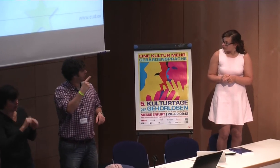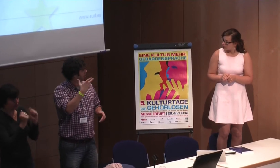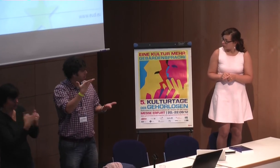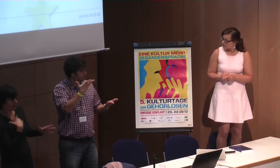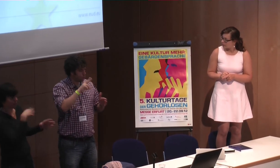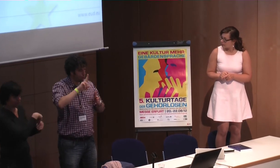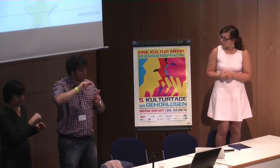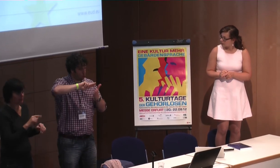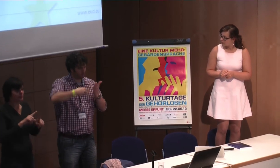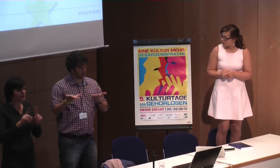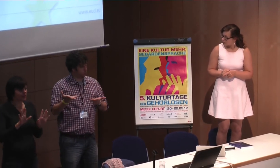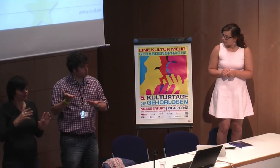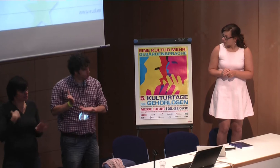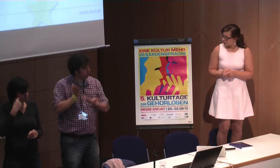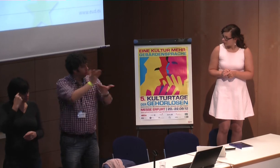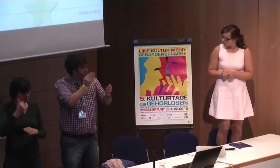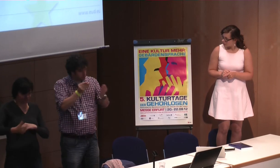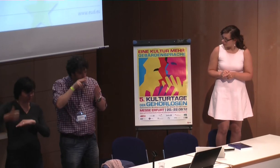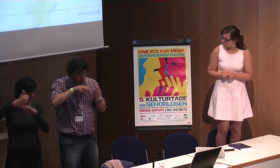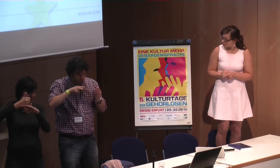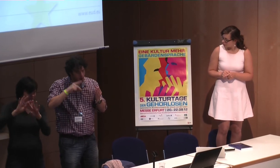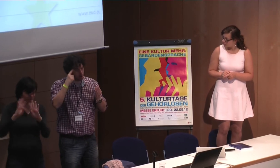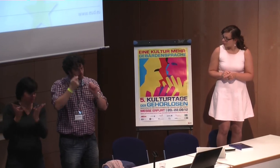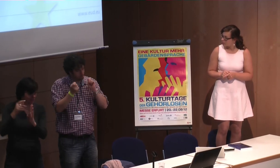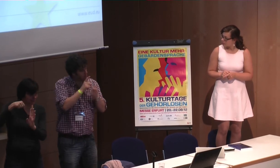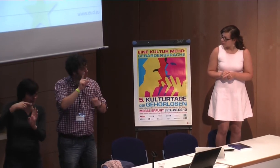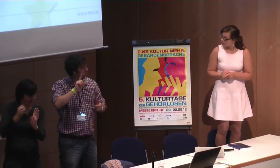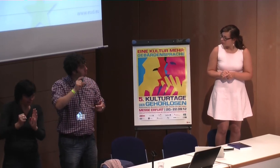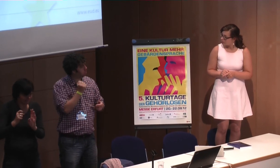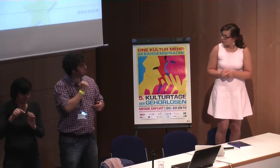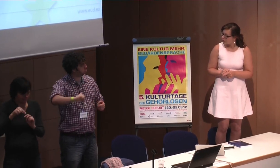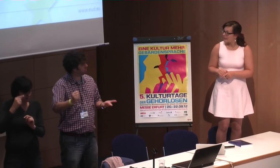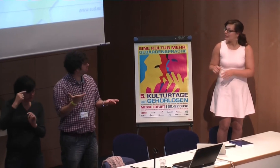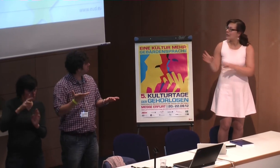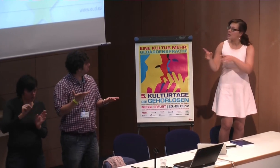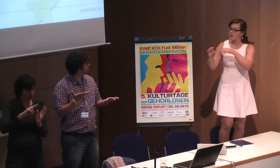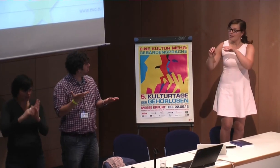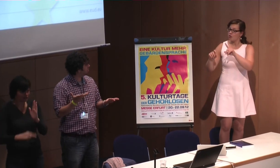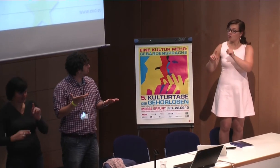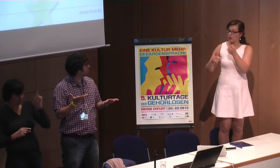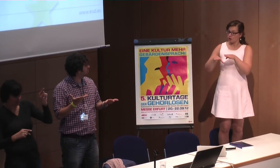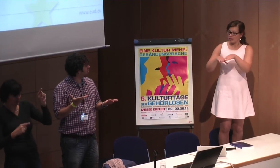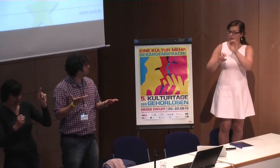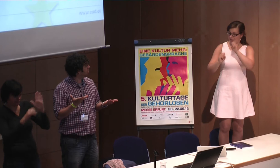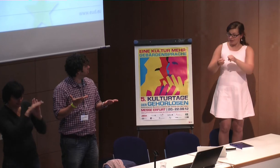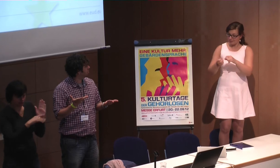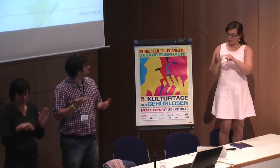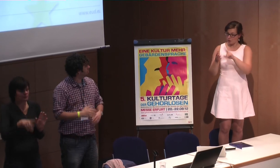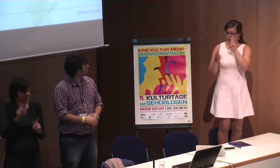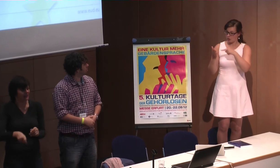dennoch glaube ich, dass es doch so ist, dass das Personal, der Personalrat auf der Schule hier gegen Geld und das Recht verstößt. Also